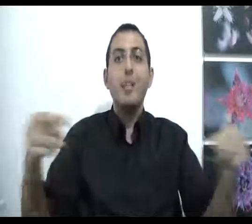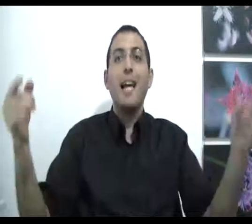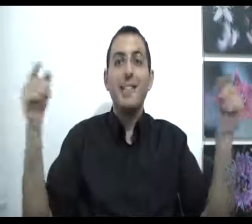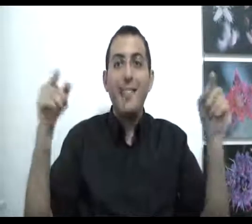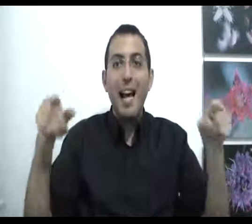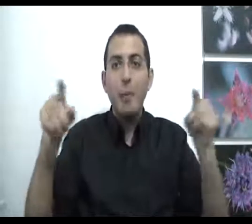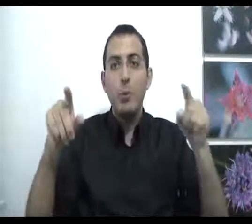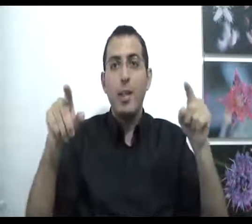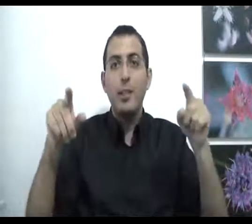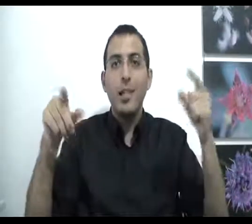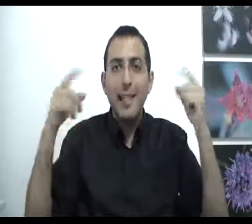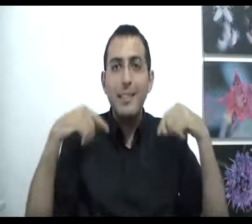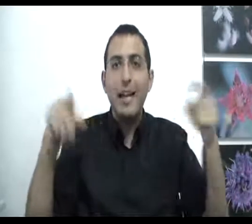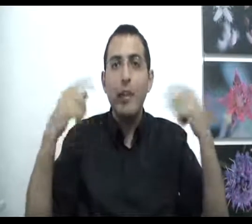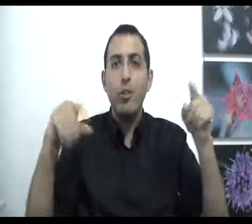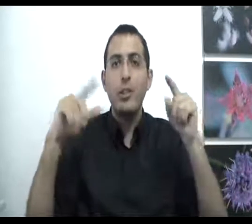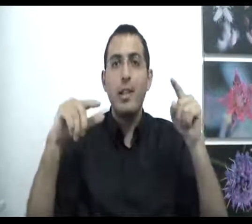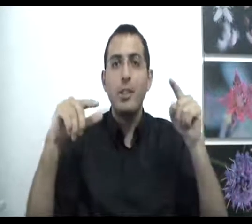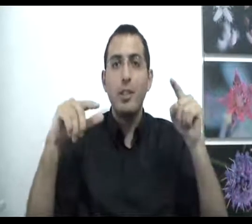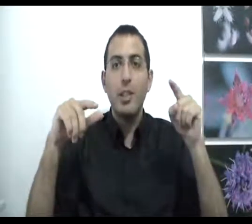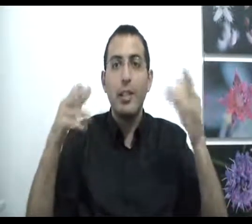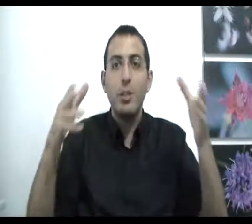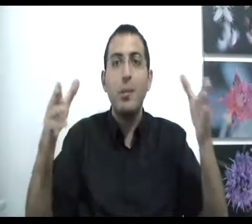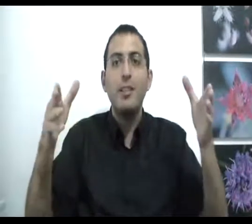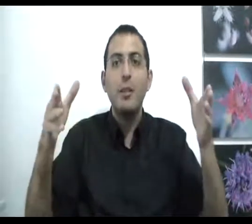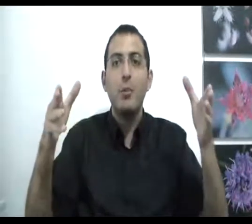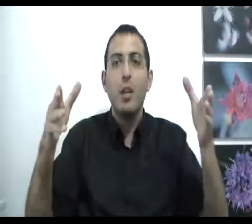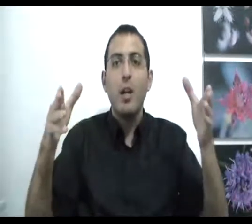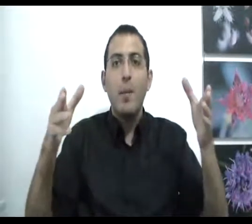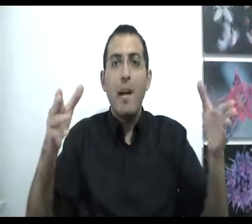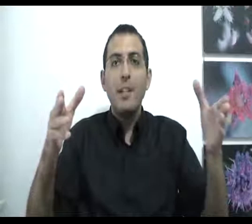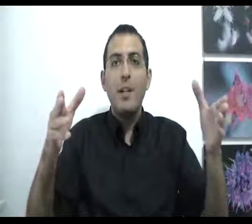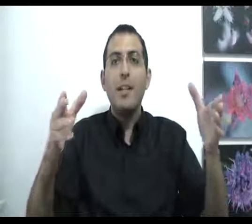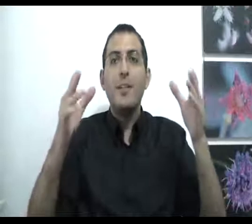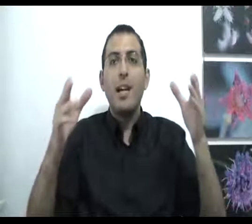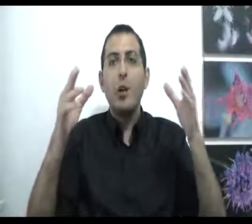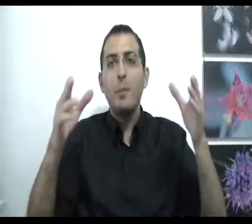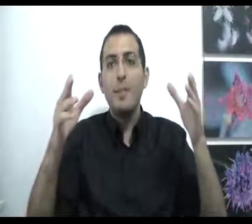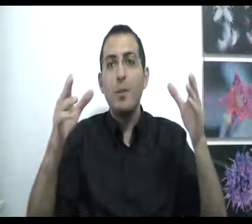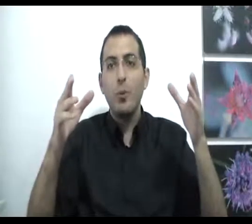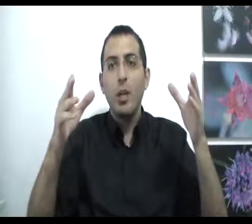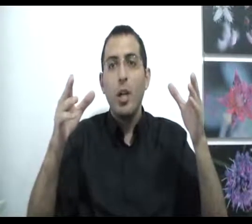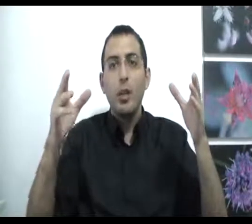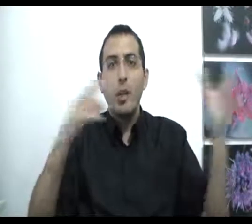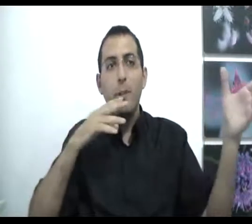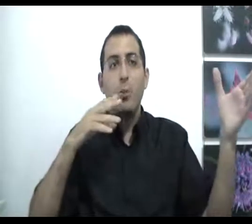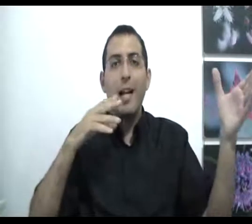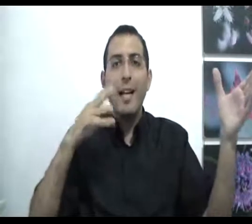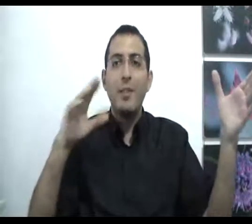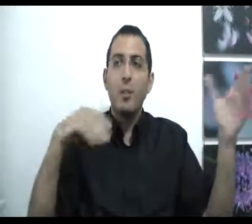שאתה משוגע שאתה צריך לשנות את החשיבה שלך כי זאת המציאות מה עדיף לך? עדיף לך לראות במציאות שהיא בצורה אחרת ואתה כל